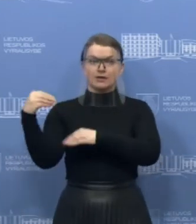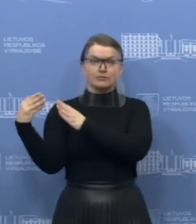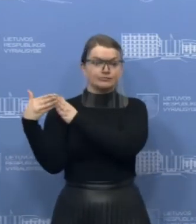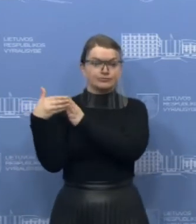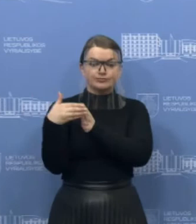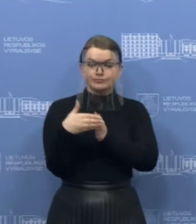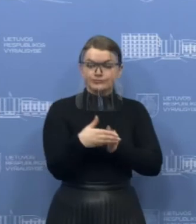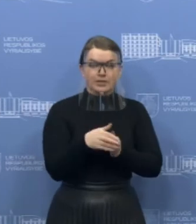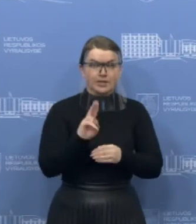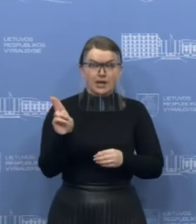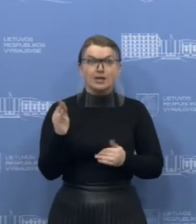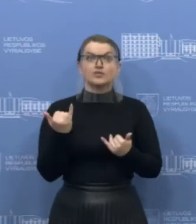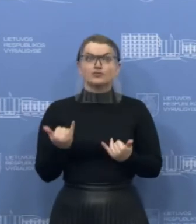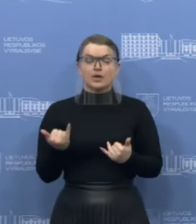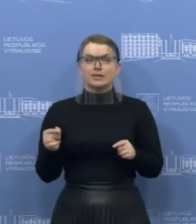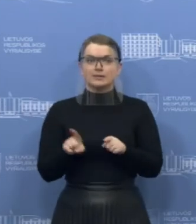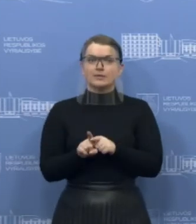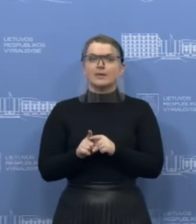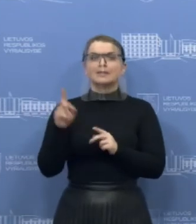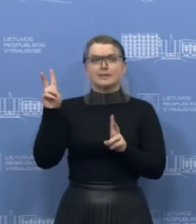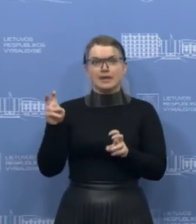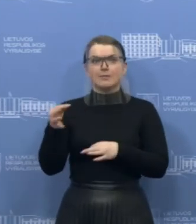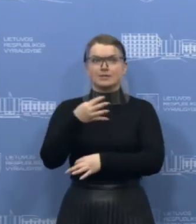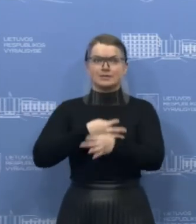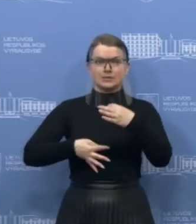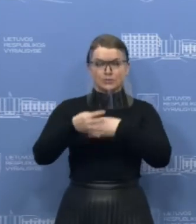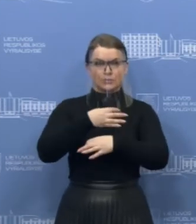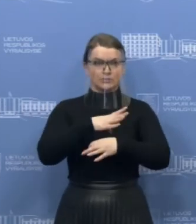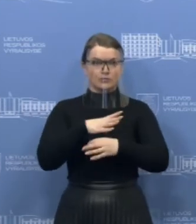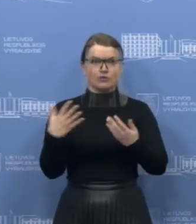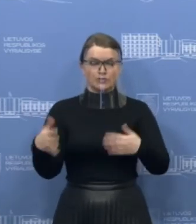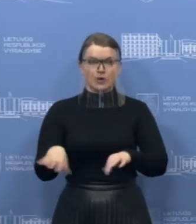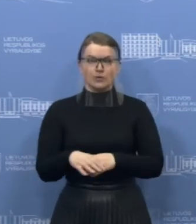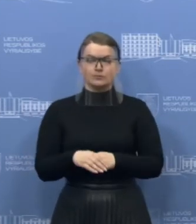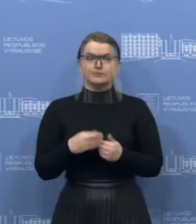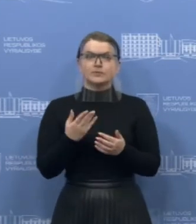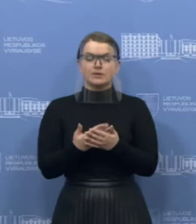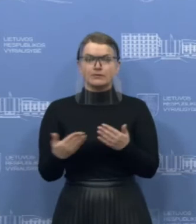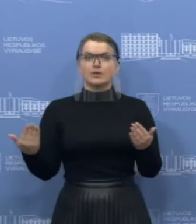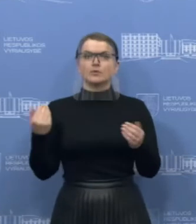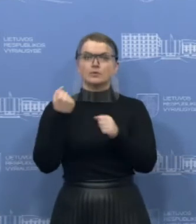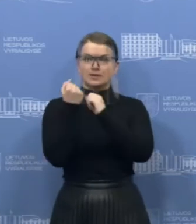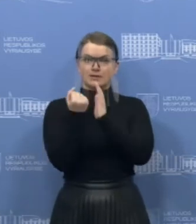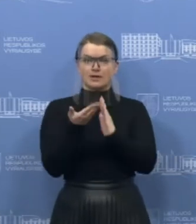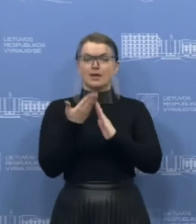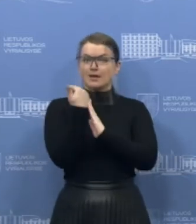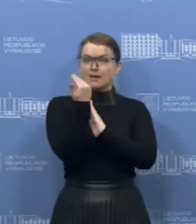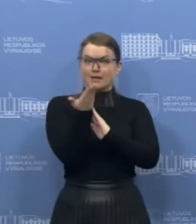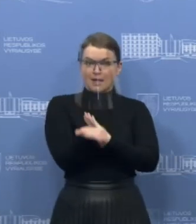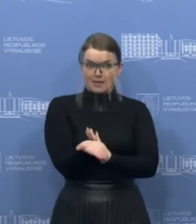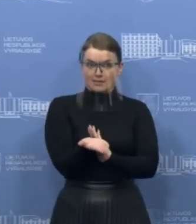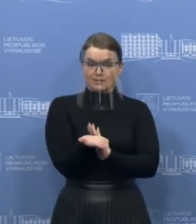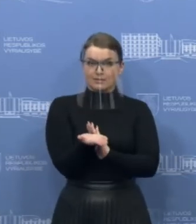Manome ir šiandien apie tai irgi buvo kalbėta, kad keltuose bus sudaryta galimybė grįžti